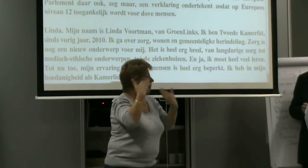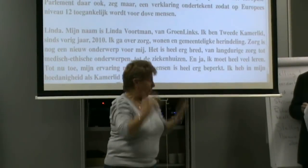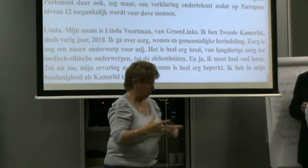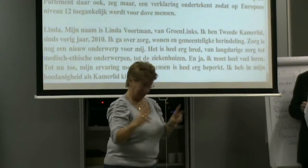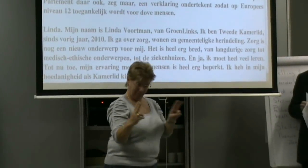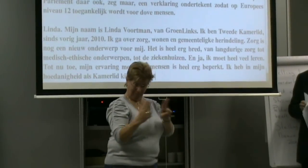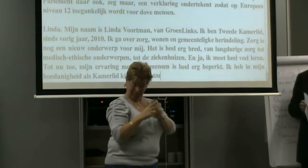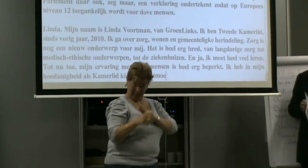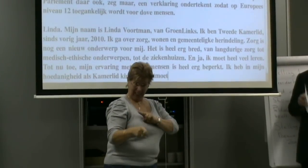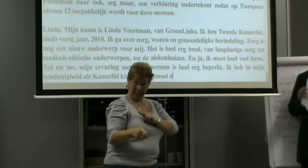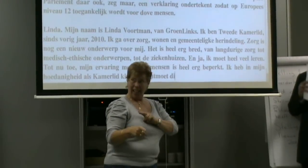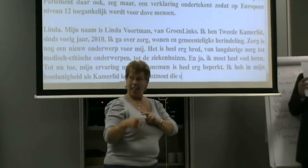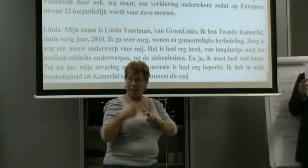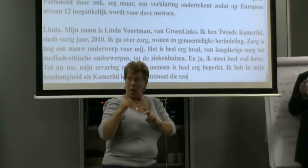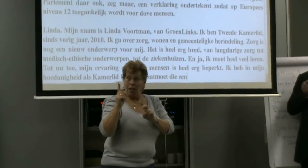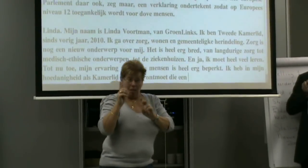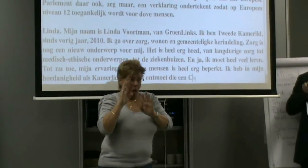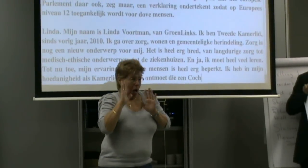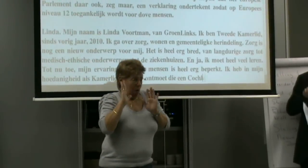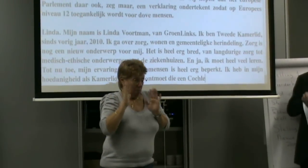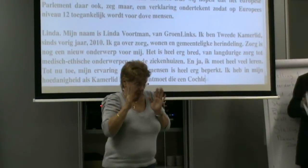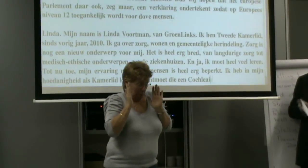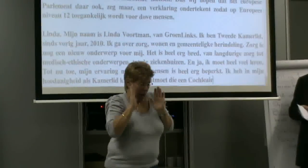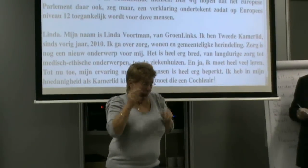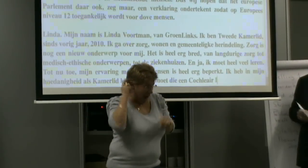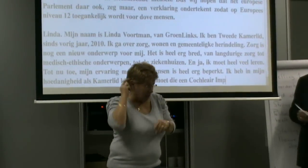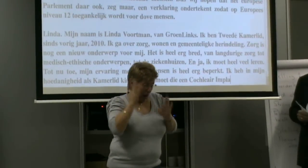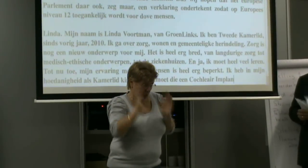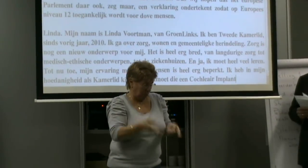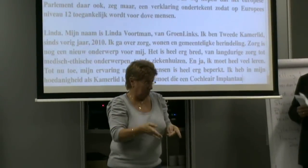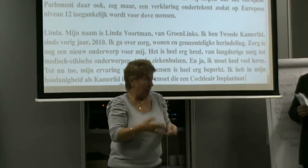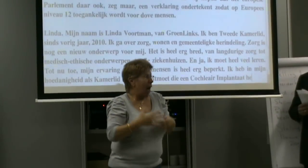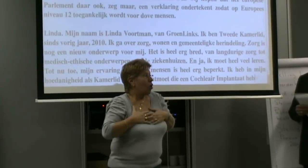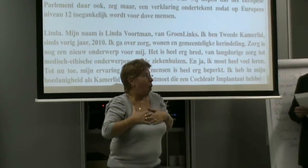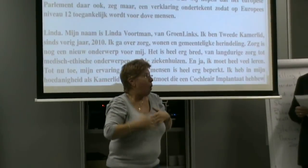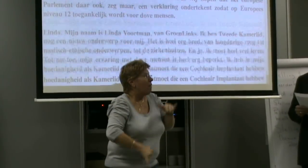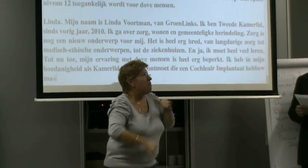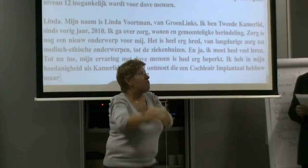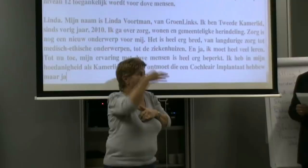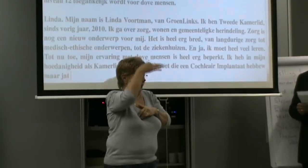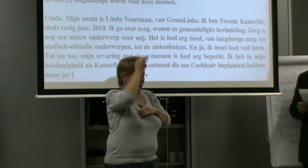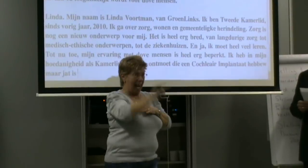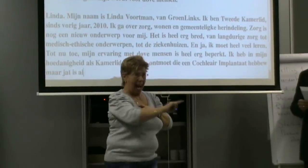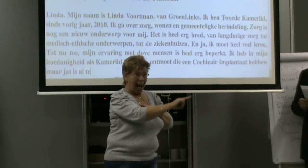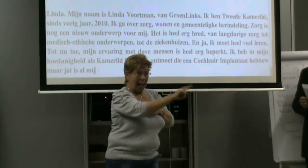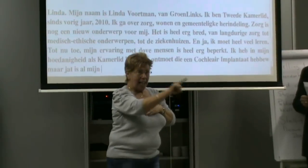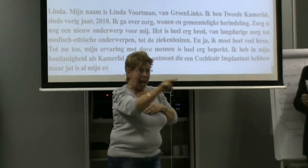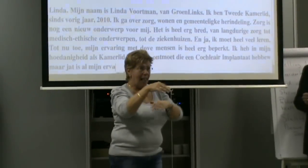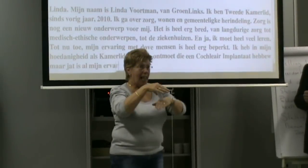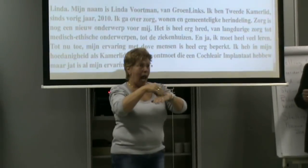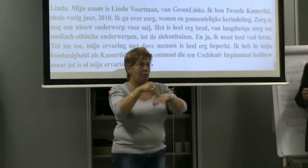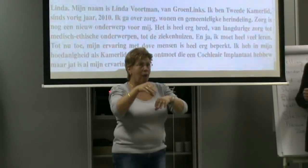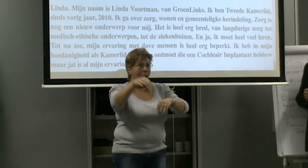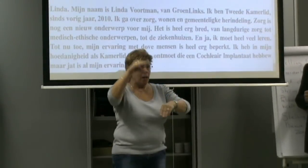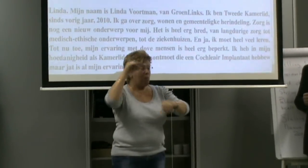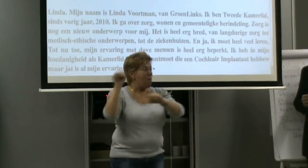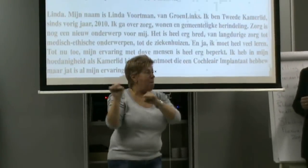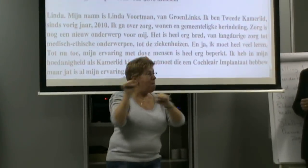Maar dat is al mijn ervaring die ik heb. Dus ik hoop hier vanavond heel veel te leren. En ervaringen op te doen die ik mee kan nemen naar de Tweede